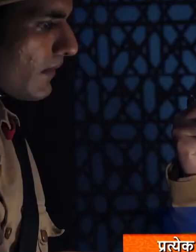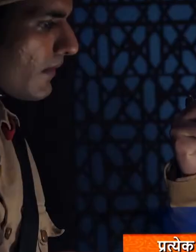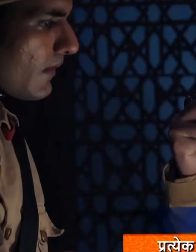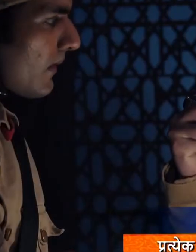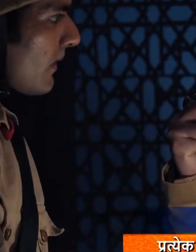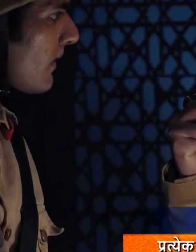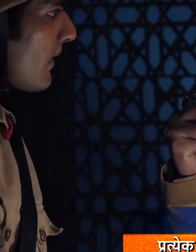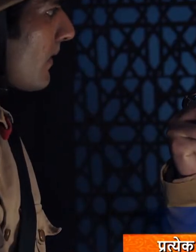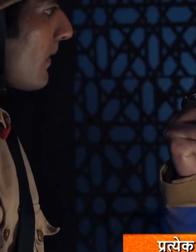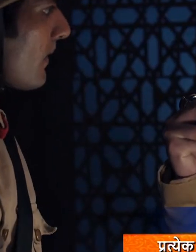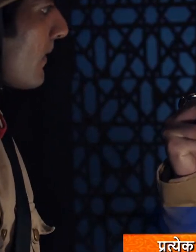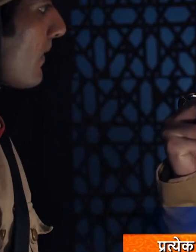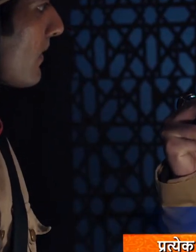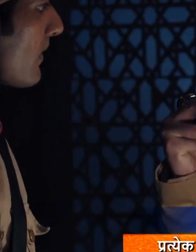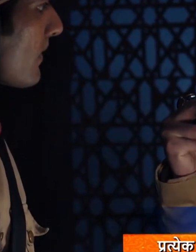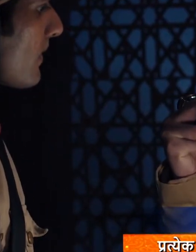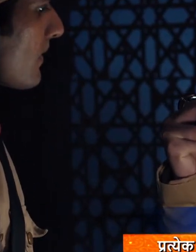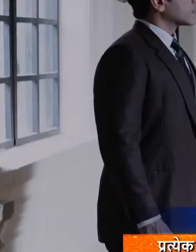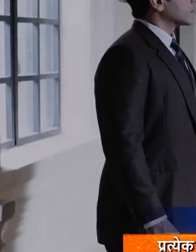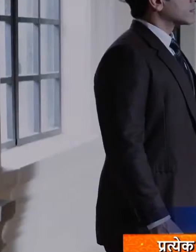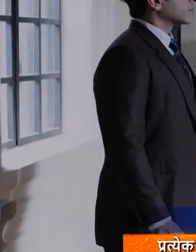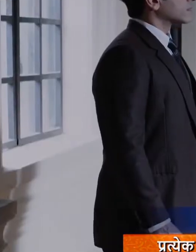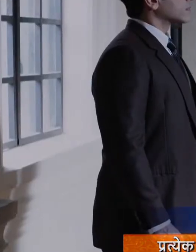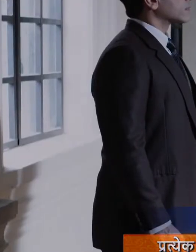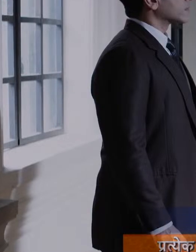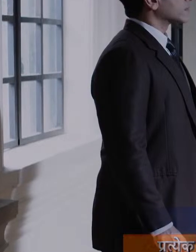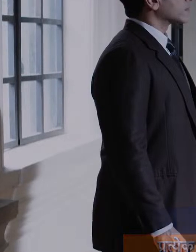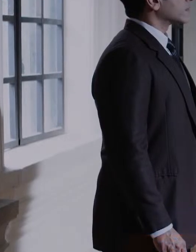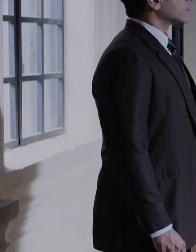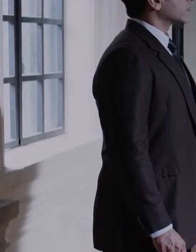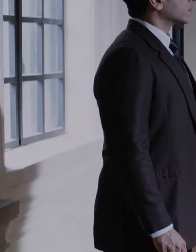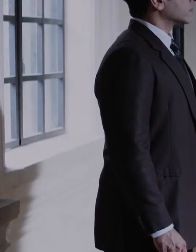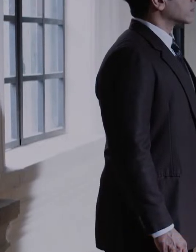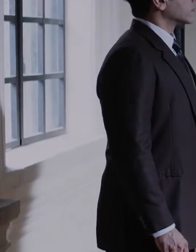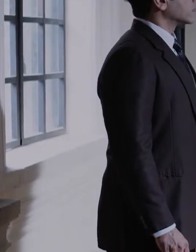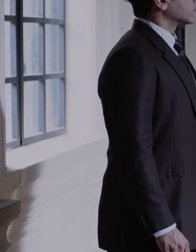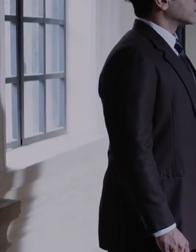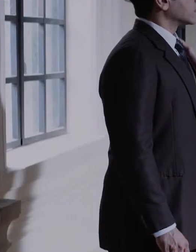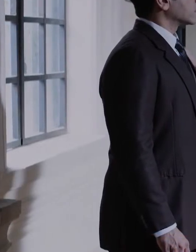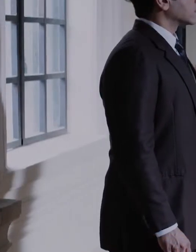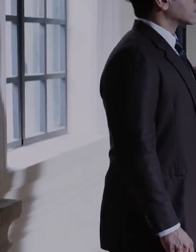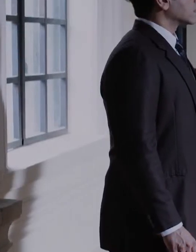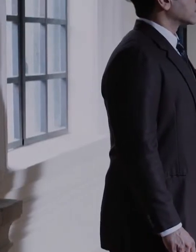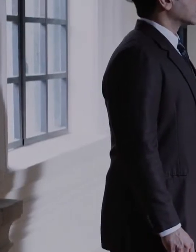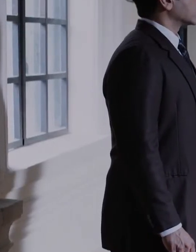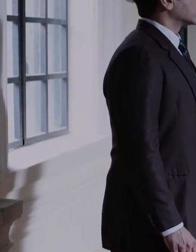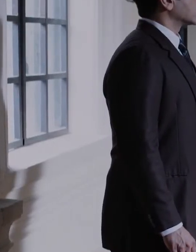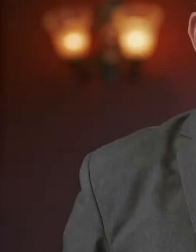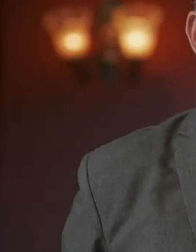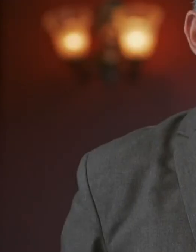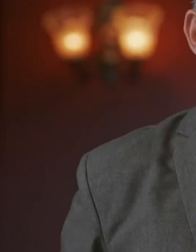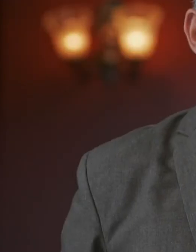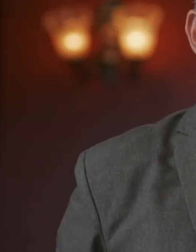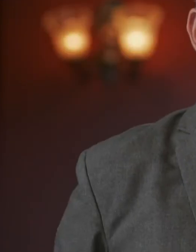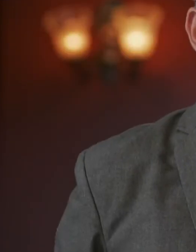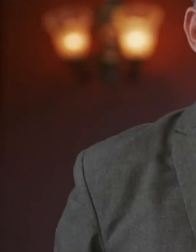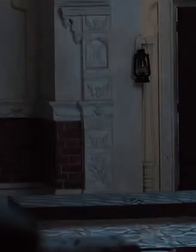पर्मानंद लाला राजपत राय के साथ मिला हुआ है हमारा मकसद फासी पर चड़ना नहीं अपने देश को आजाद करवाना है